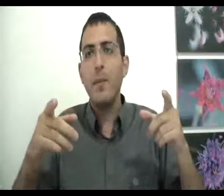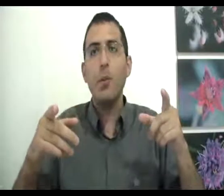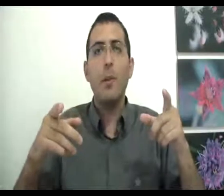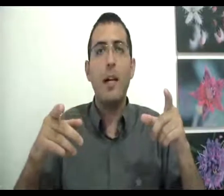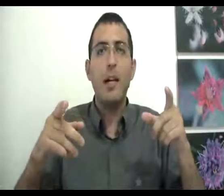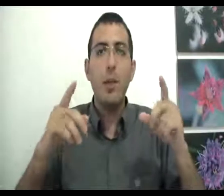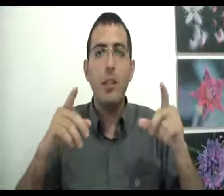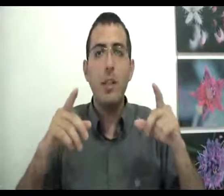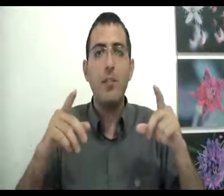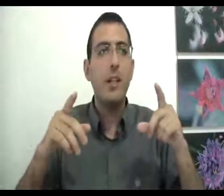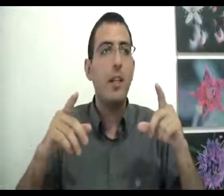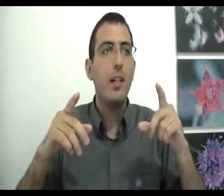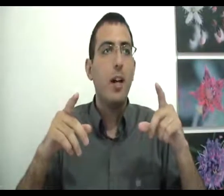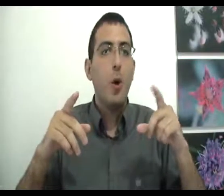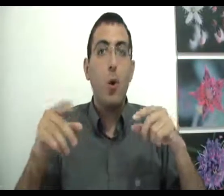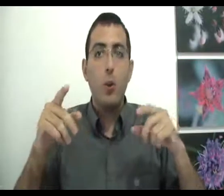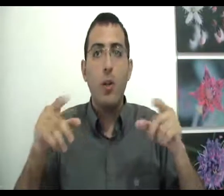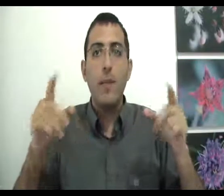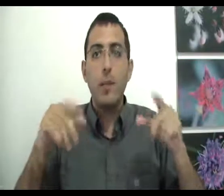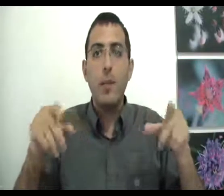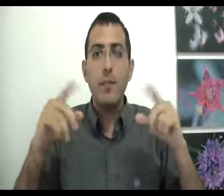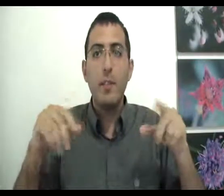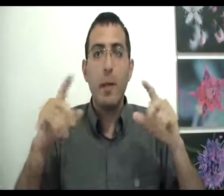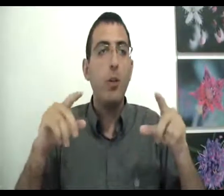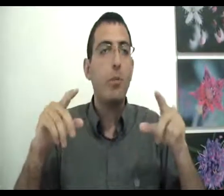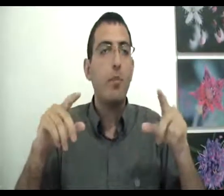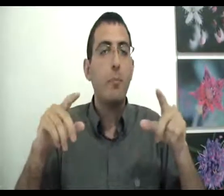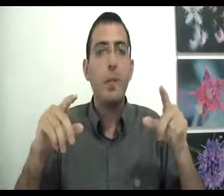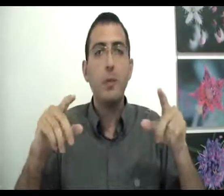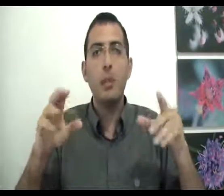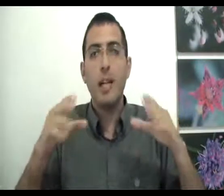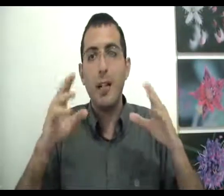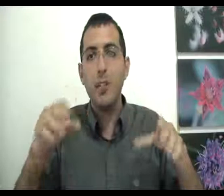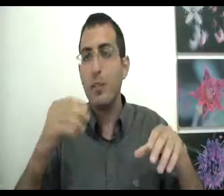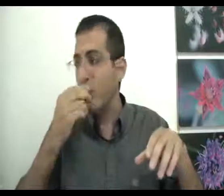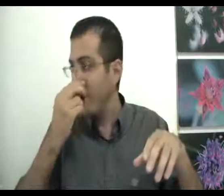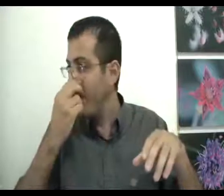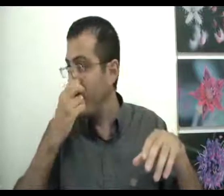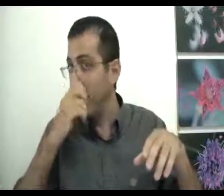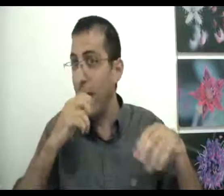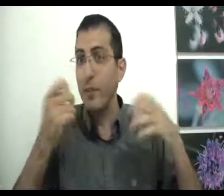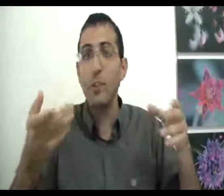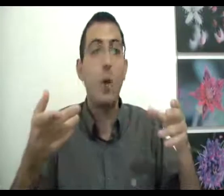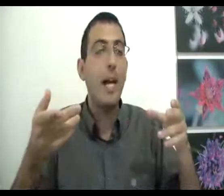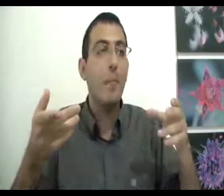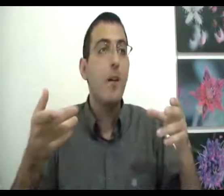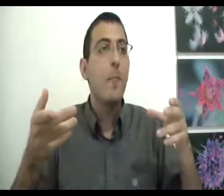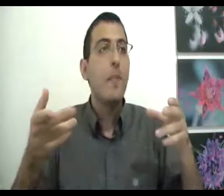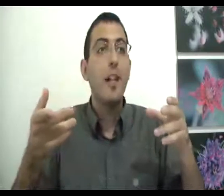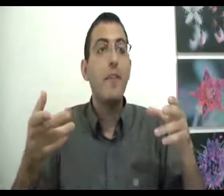לדוגמה הם לא יודעים להבדיל או הם יודעים להבדיל פחות טוב בין משהו שקרה לפני שבוע לבין משהו שקרה לפני שבועיים לבין